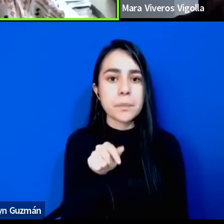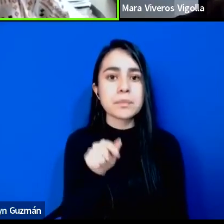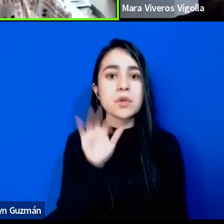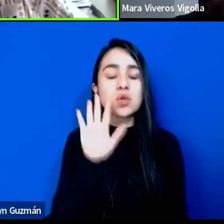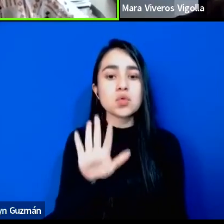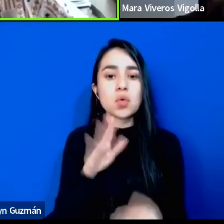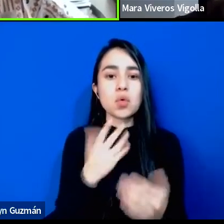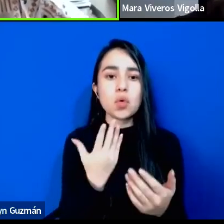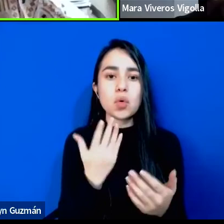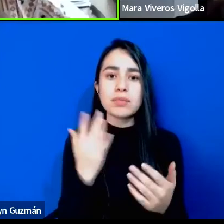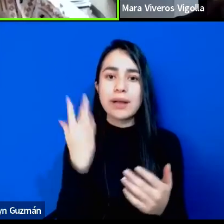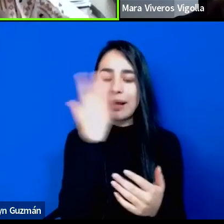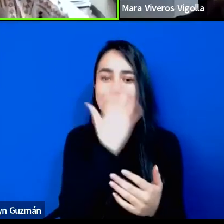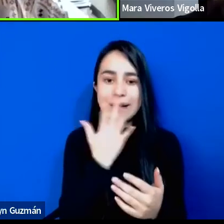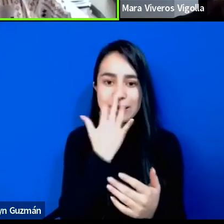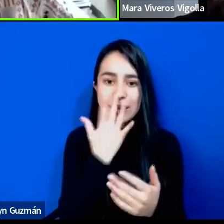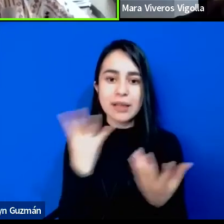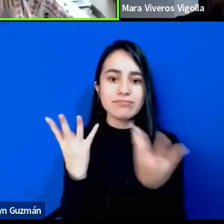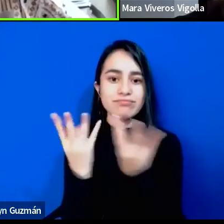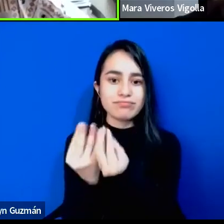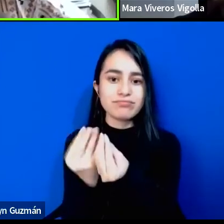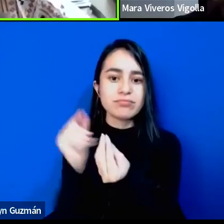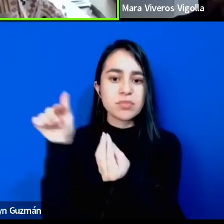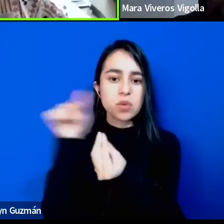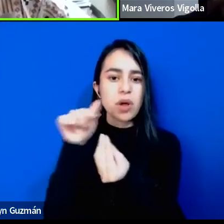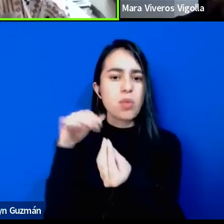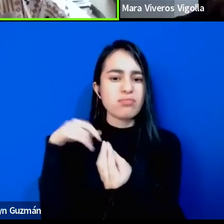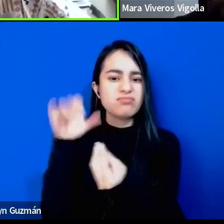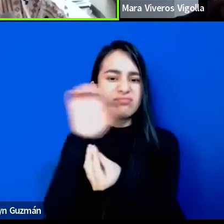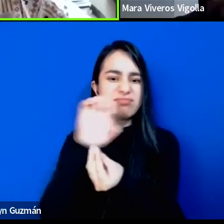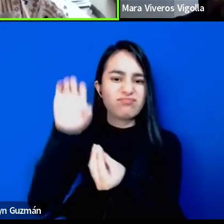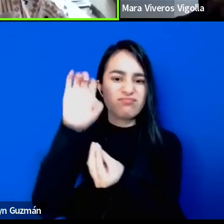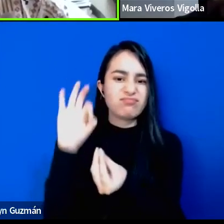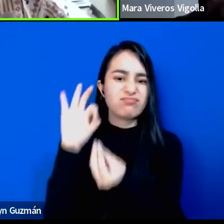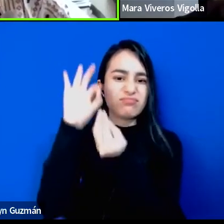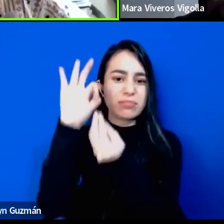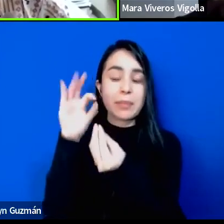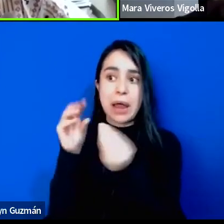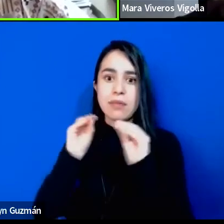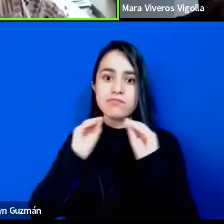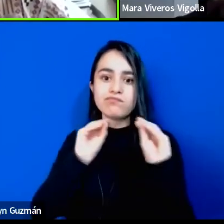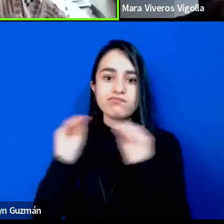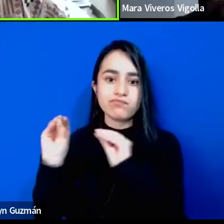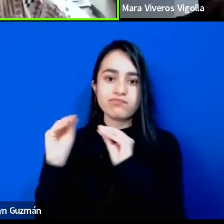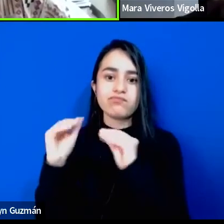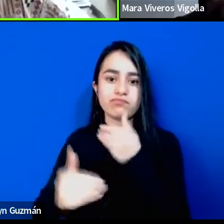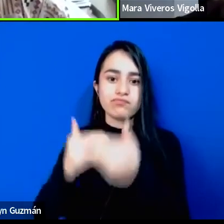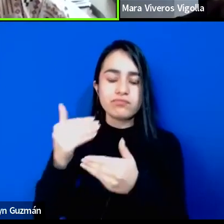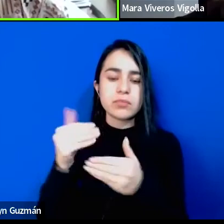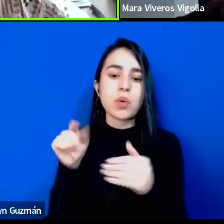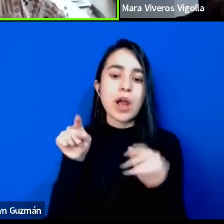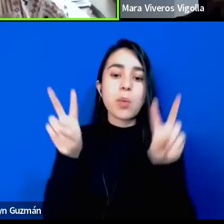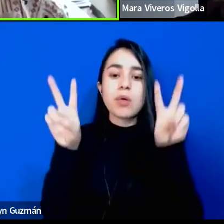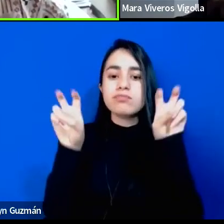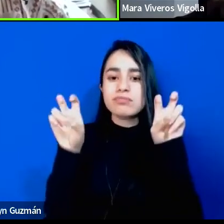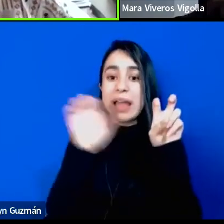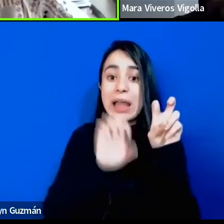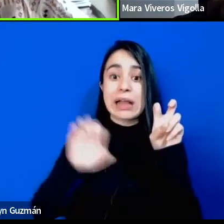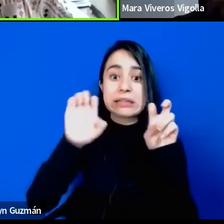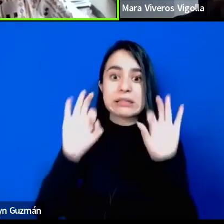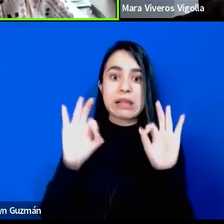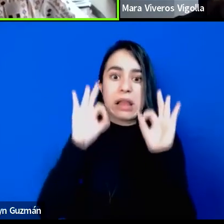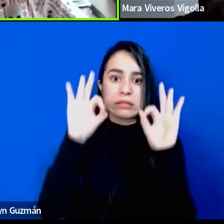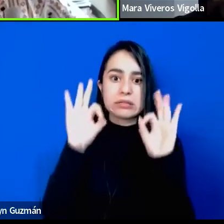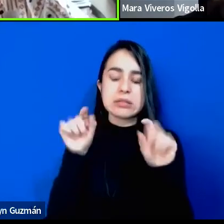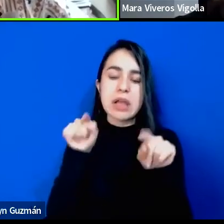excelencia negra dentro de este proceso de formación de las clases medias negras? Excelencia negra la pone entre comillas. ¿Y